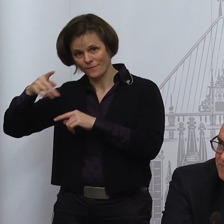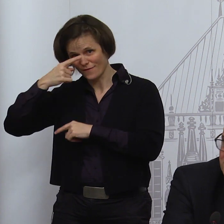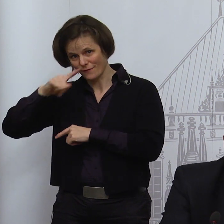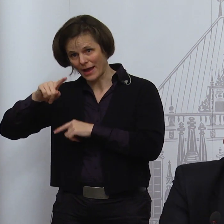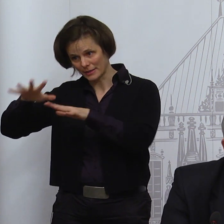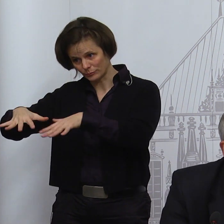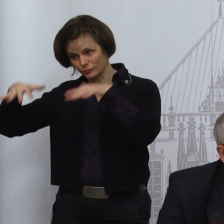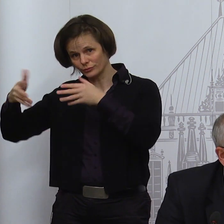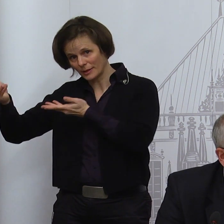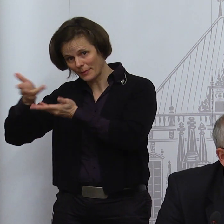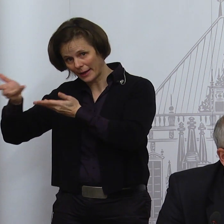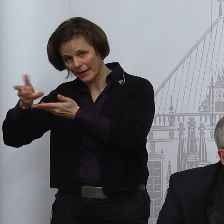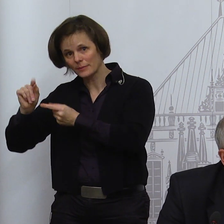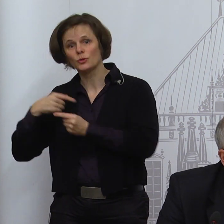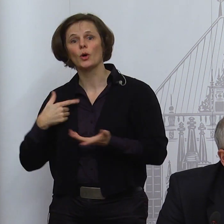aus.